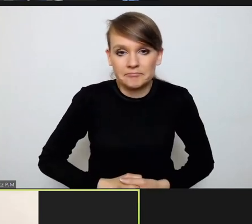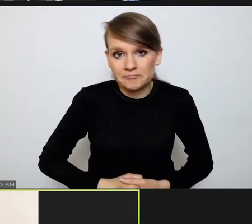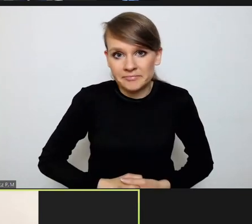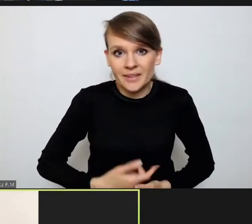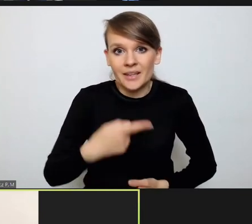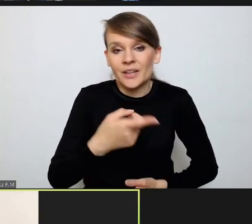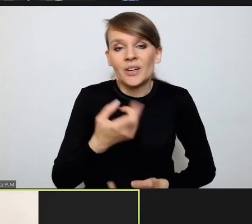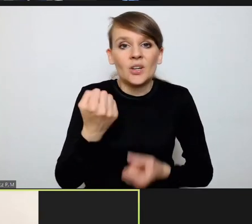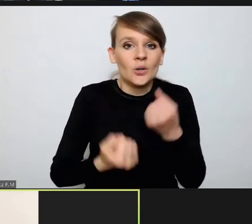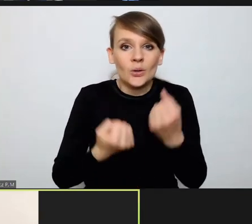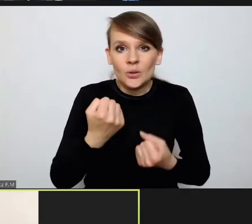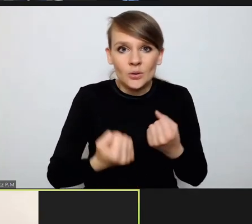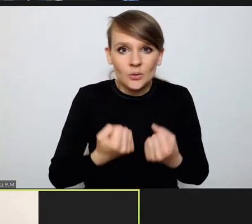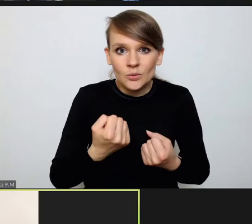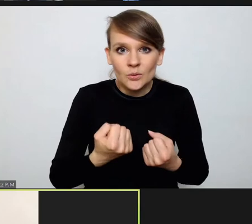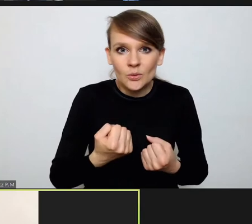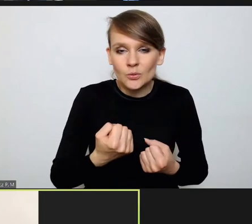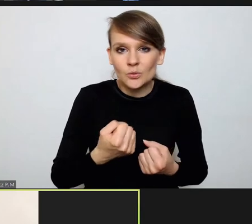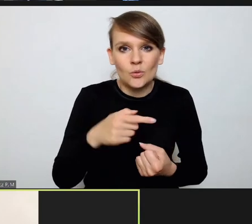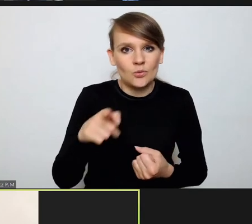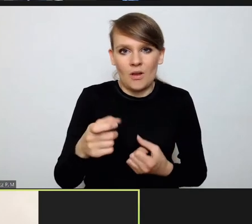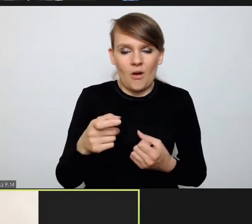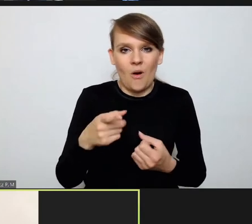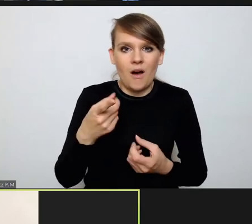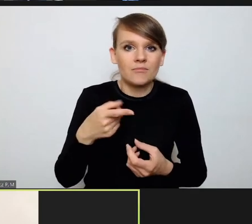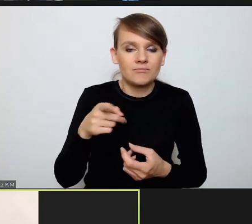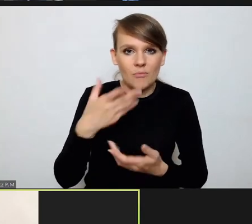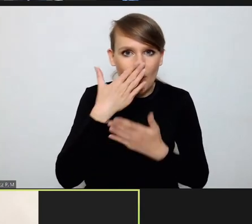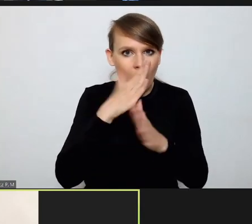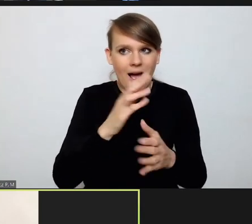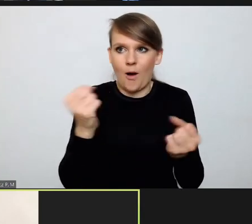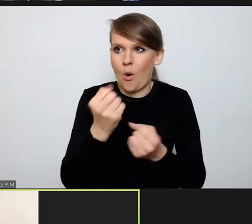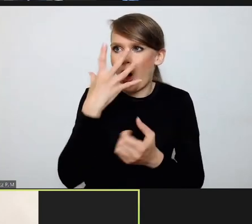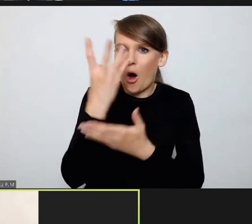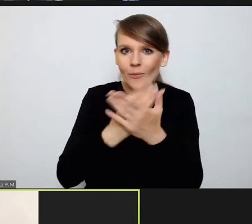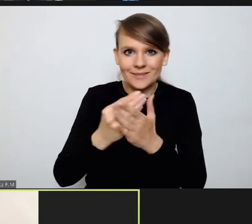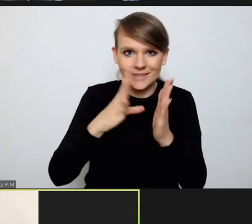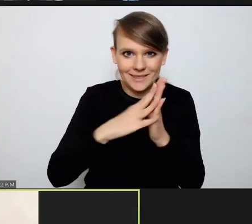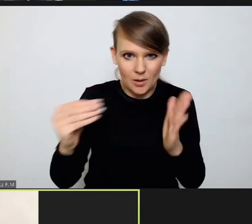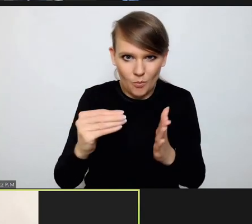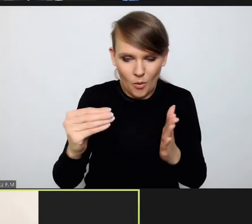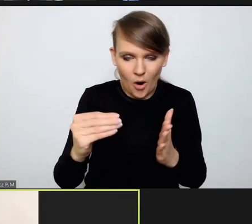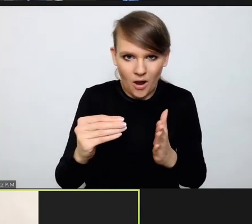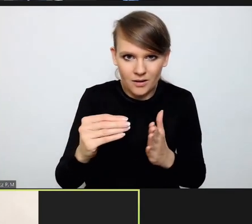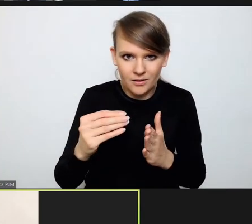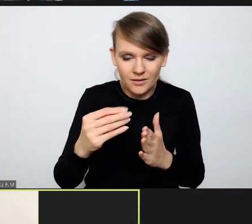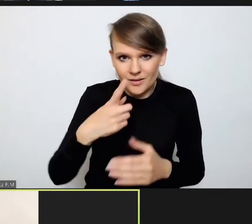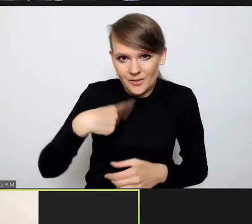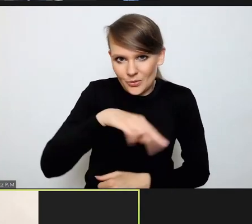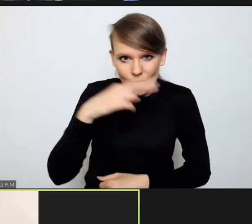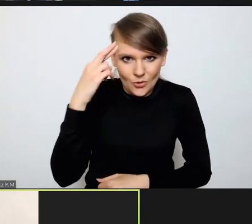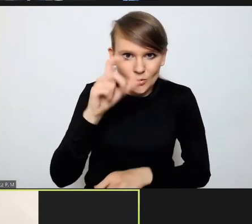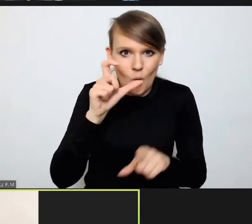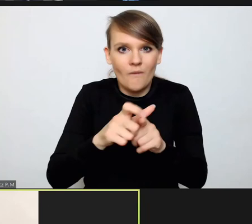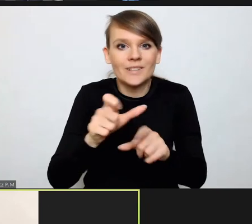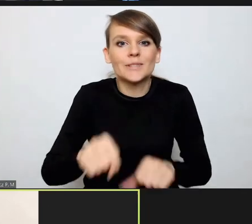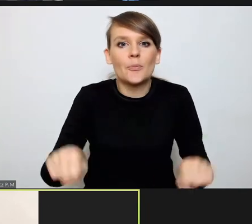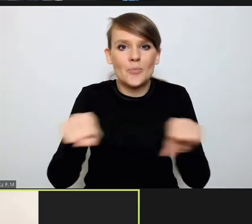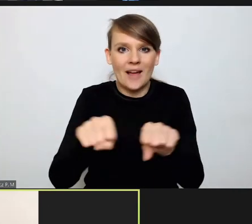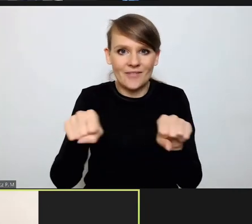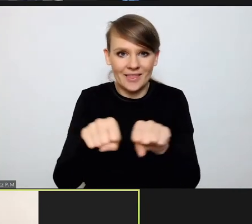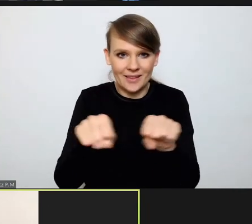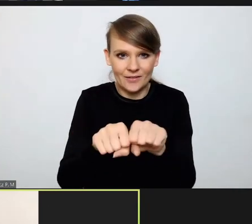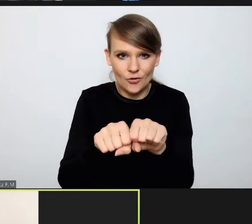bardziej obrazowy symbol tego, co rozumiemy pod pojęciem sprawiedliwości,